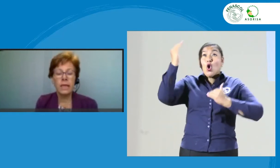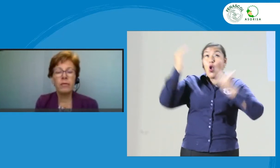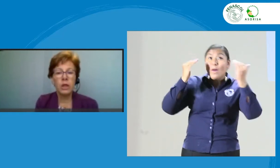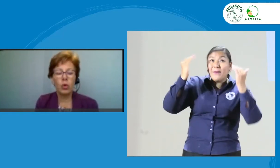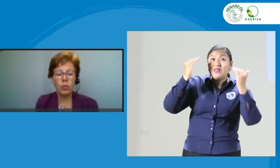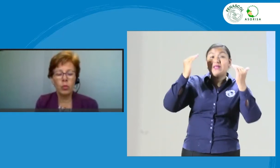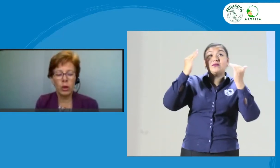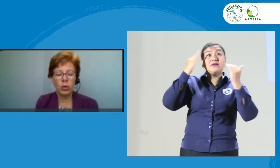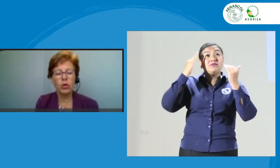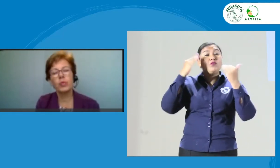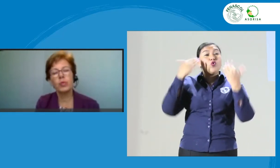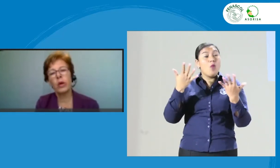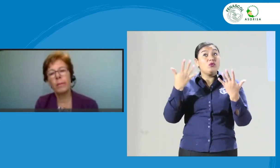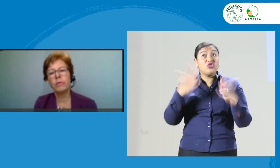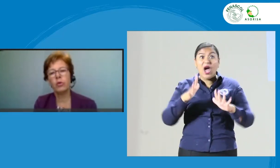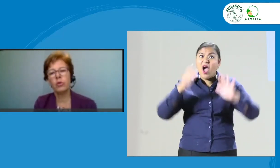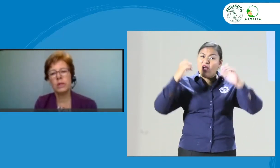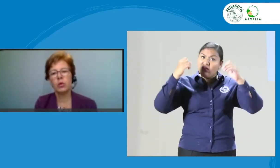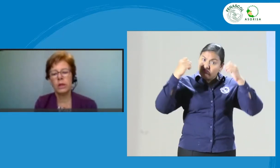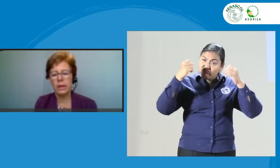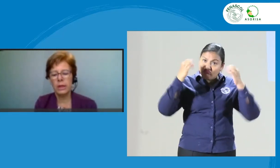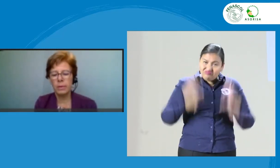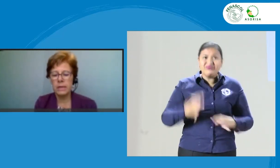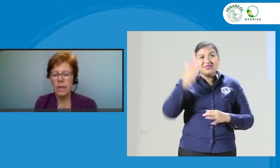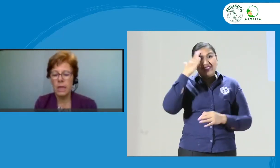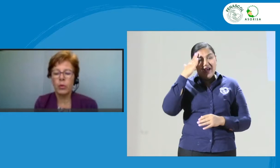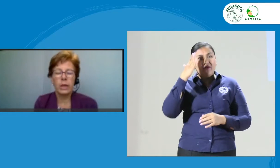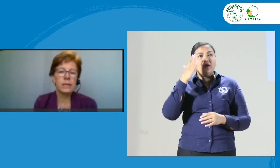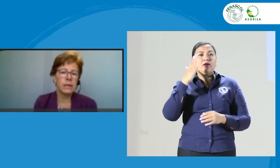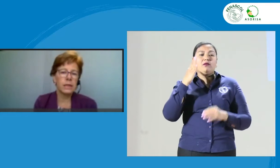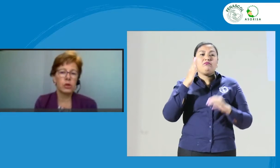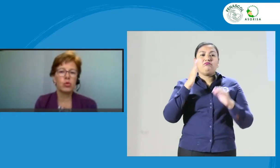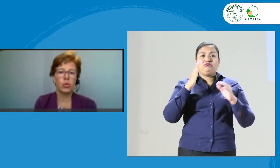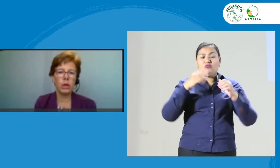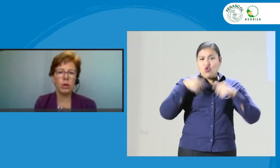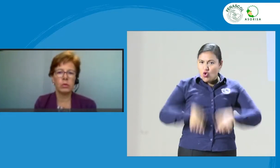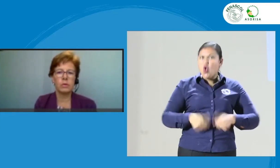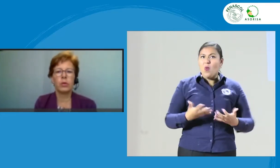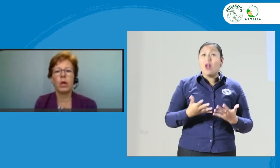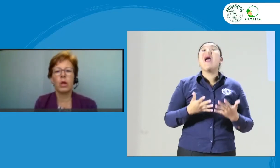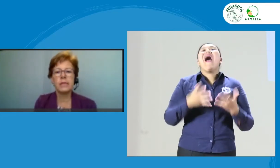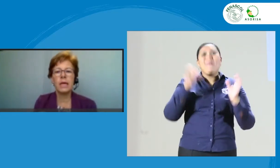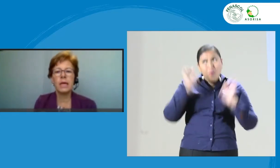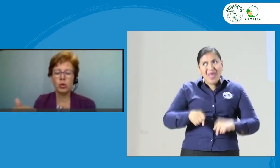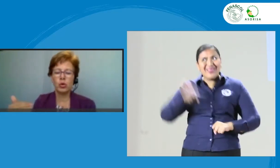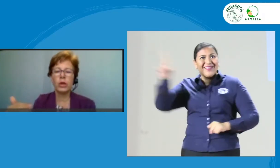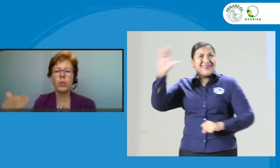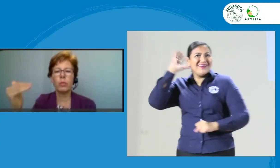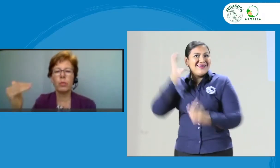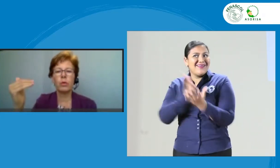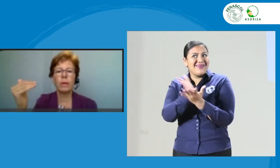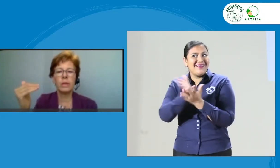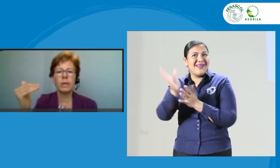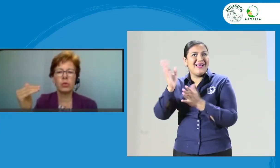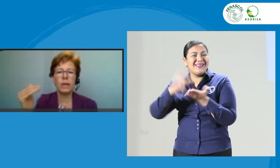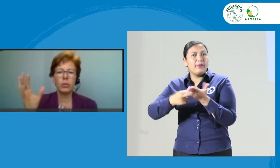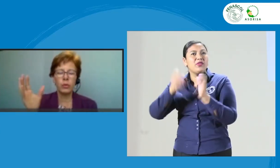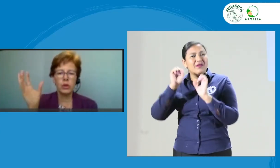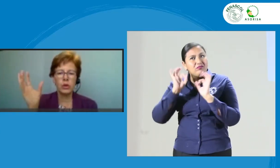definido como el rol, los programas de formación de intérpretes pueden diseñar sus currículos, porque ahora sabemos yo quiero formar a una persona, un profesional